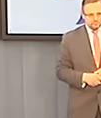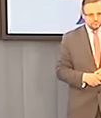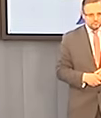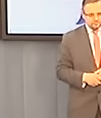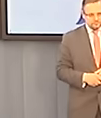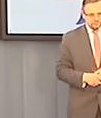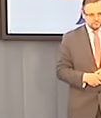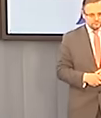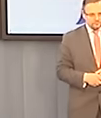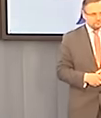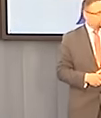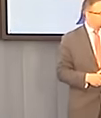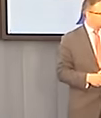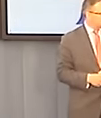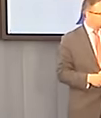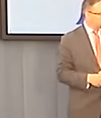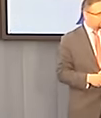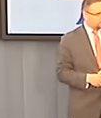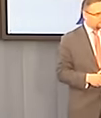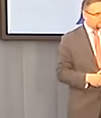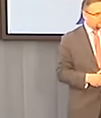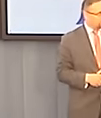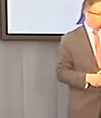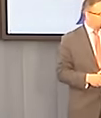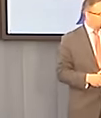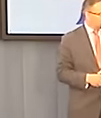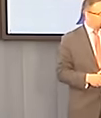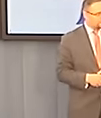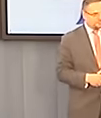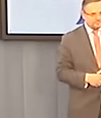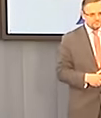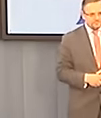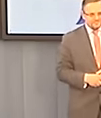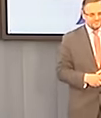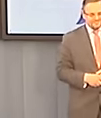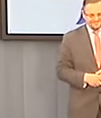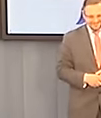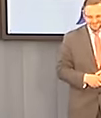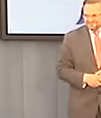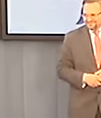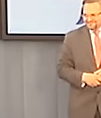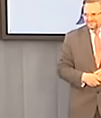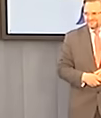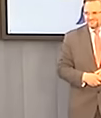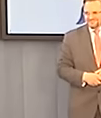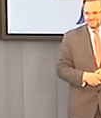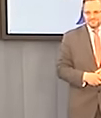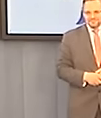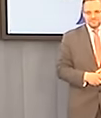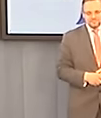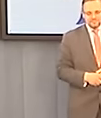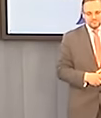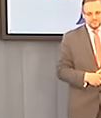mojego przedmówcę, jeśli myślę w kategoriach kopa, to raczej ten kop jest wymierzony w dupę prosumentów. Gdybym miał podsumować, ostatnie dwa lata